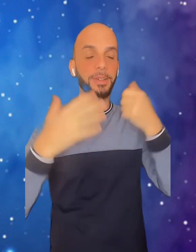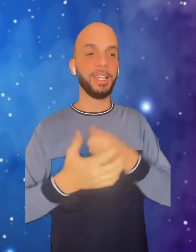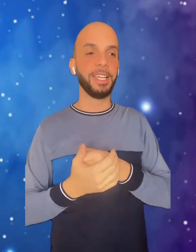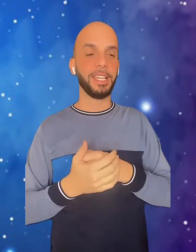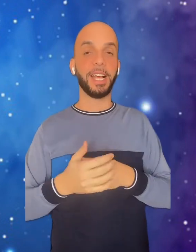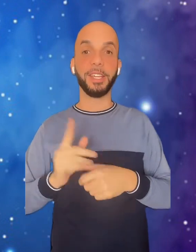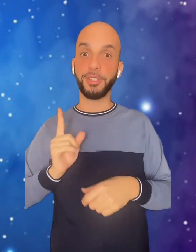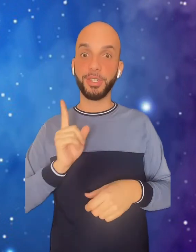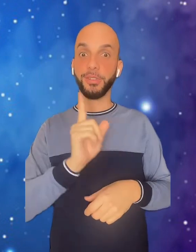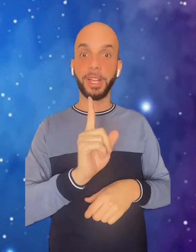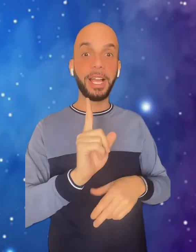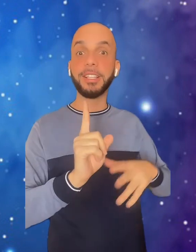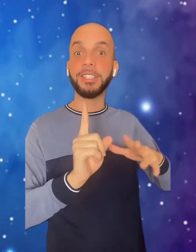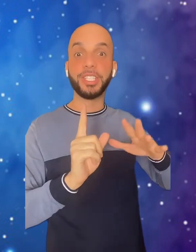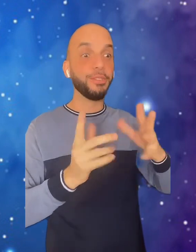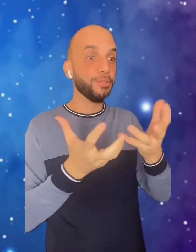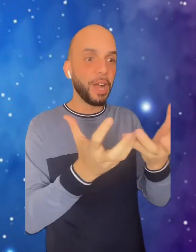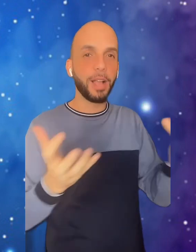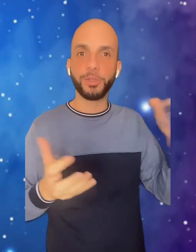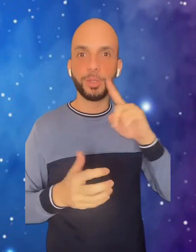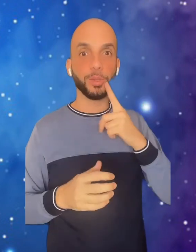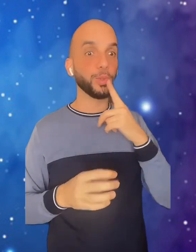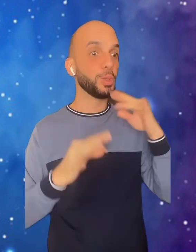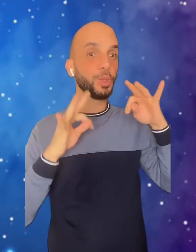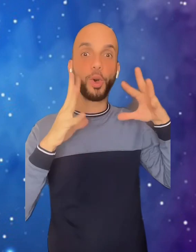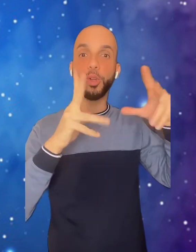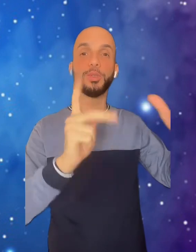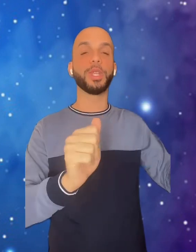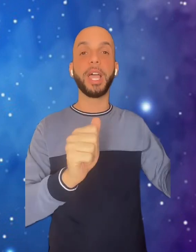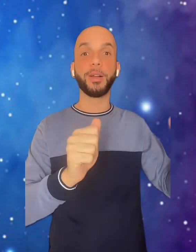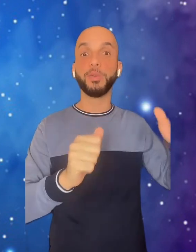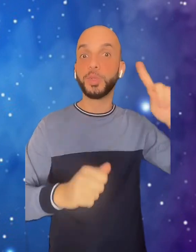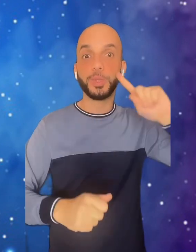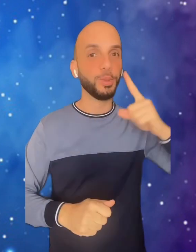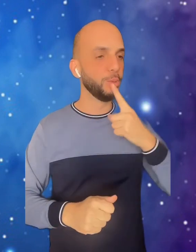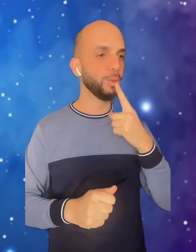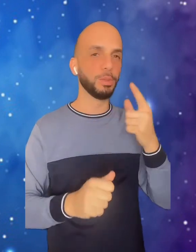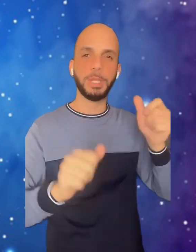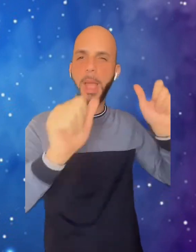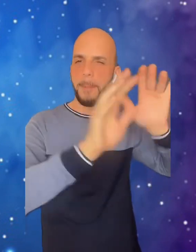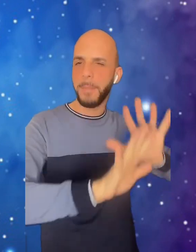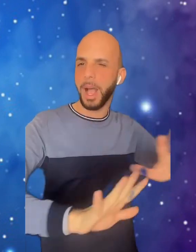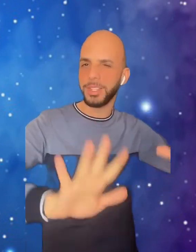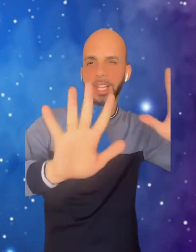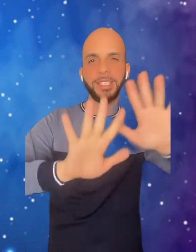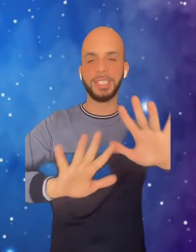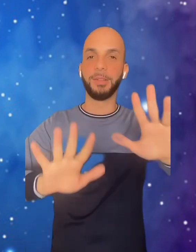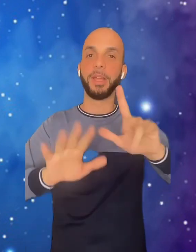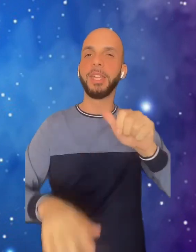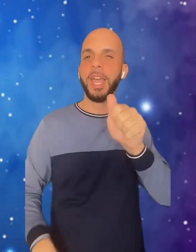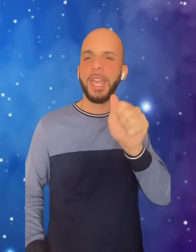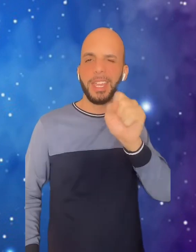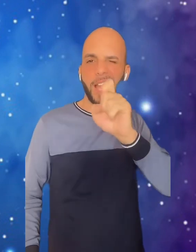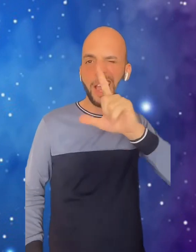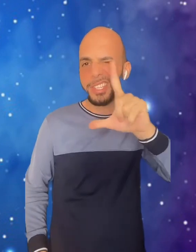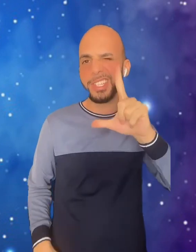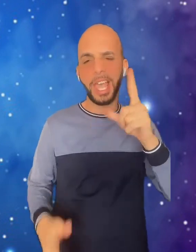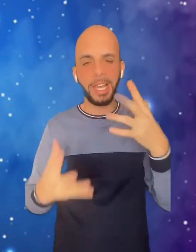aí eu estive lá e tinha vários surtos, todos eram surtos, sinalizando aí em ASL,